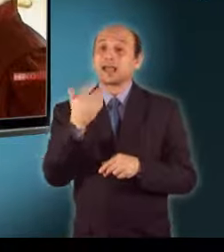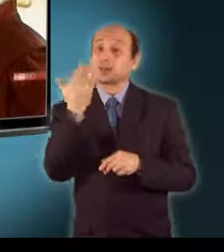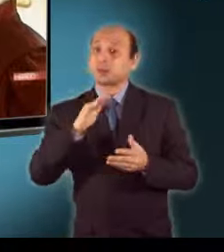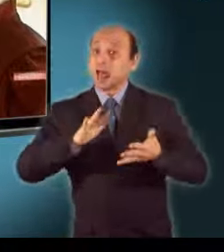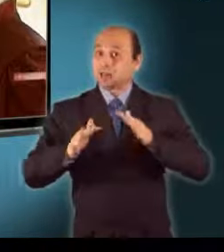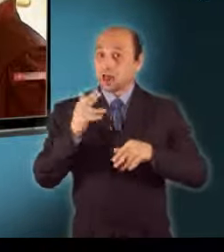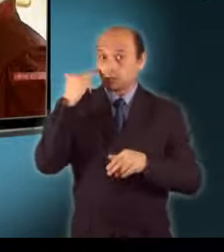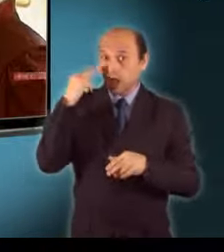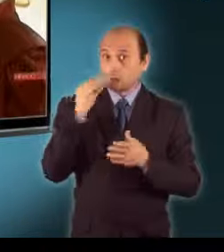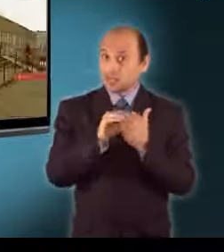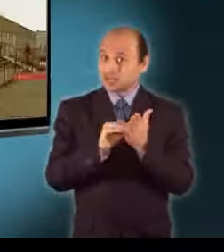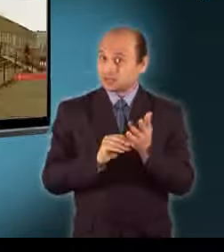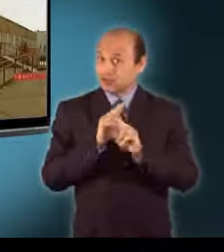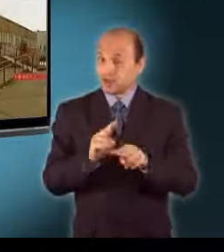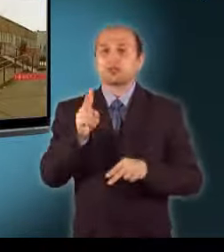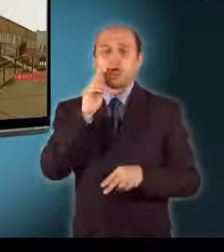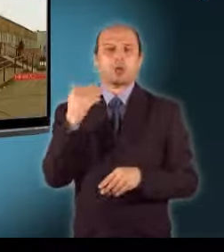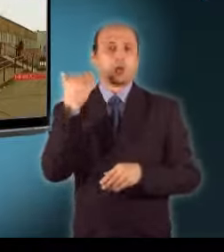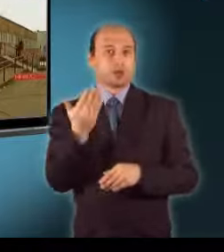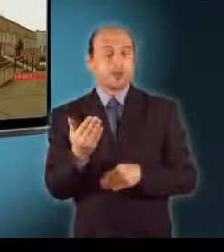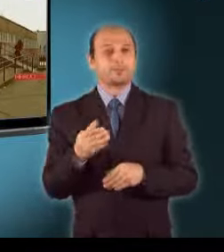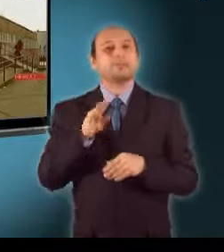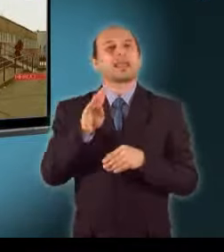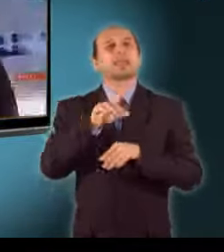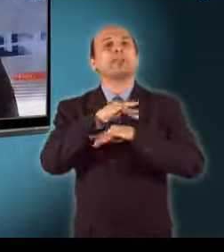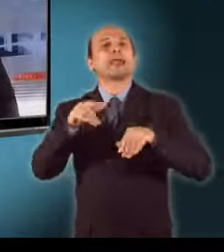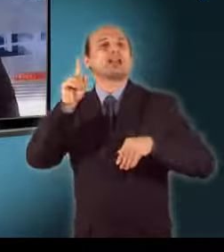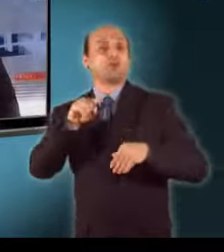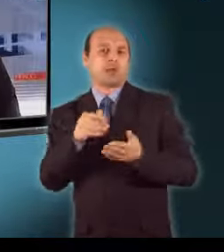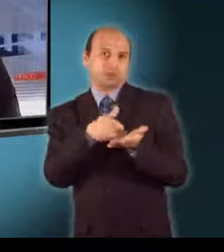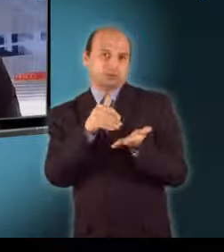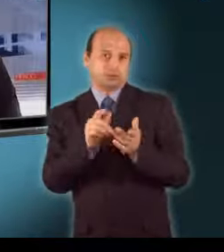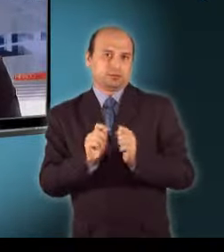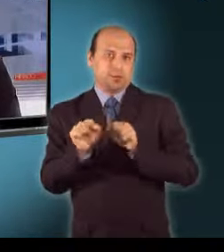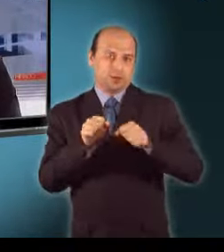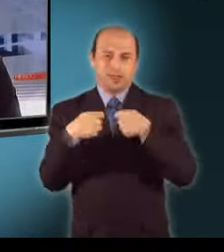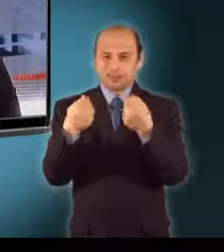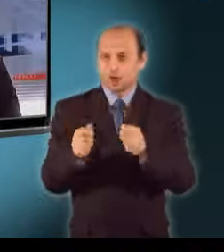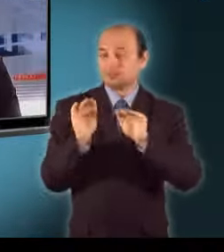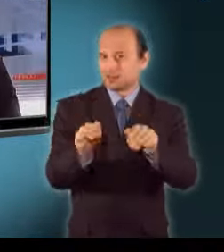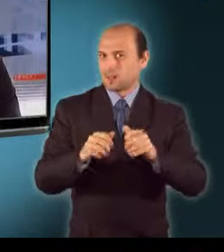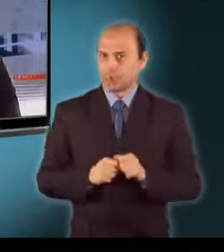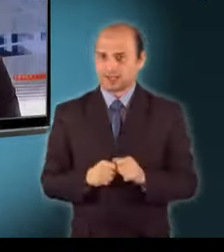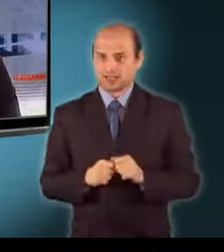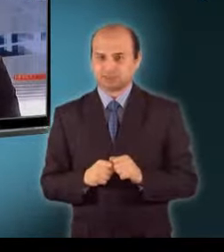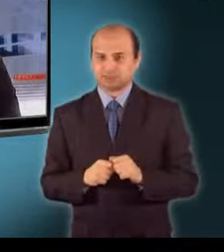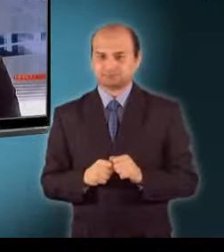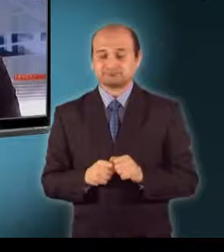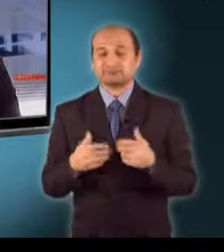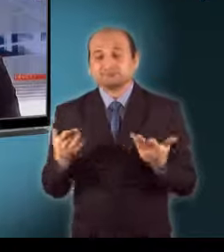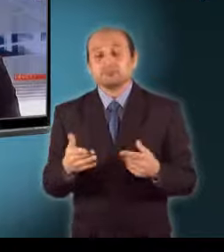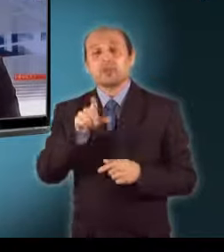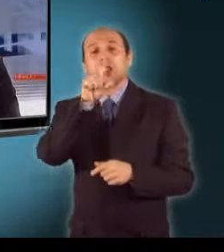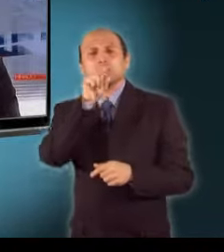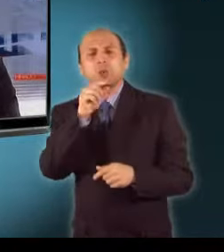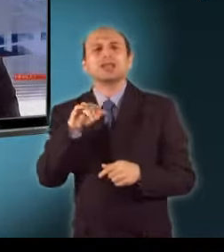átlagot. A képzésre 2 milliárd forintot fordít a kormány. Ugrásszerűen megnőtt atyúk és disznólopások száma több